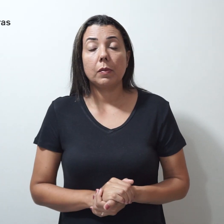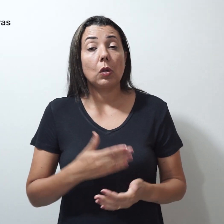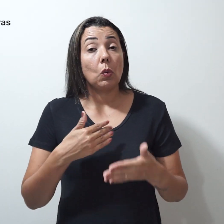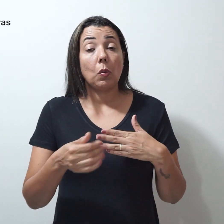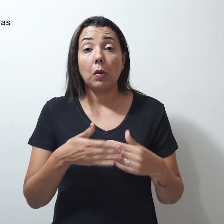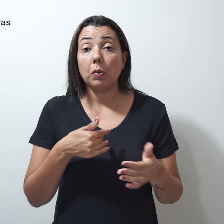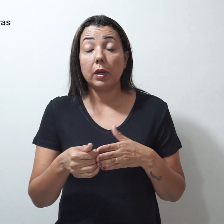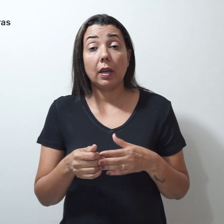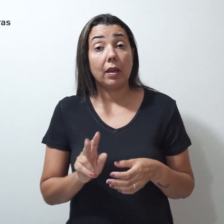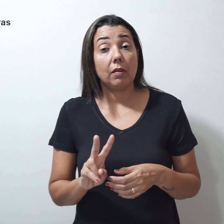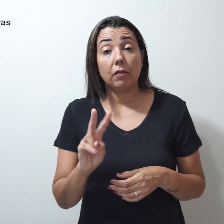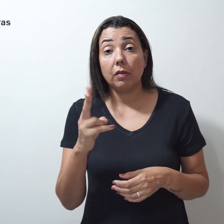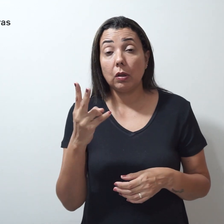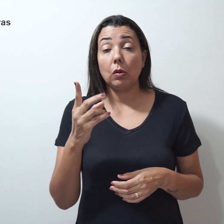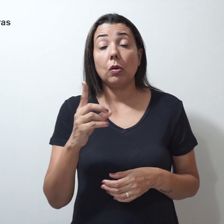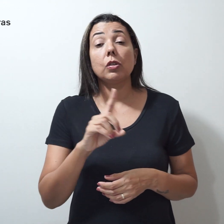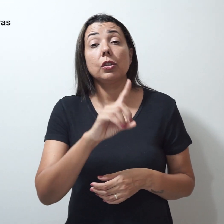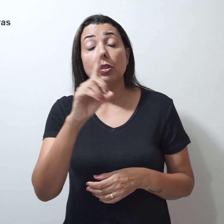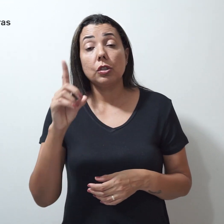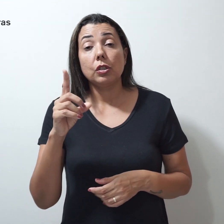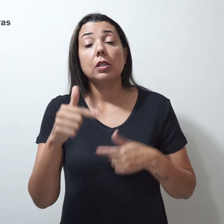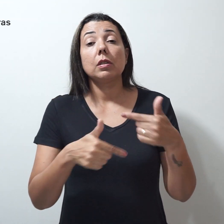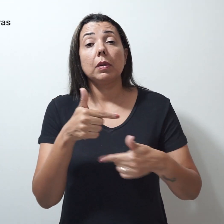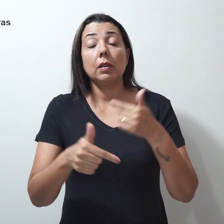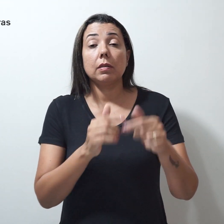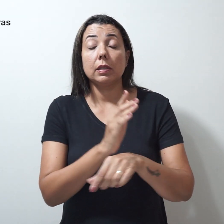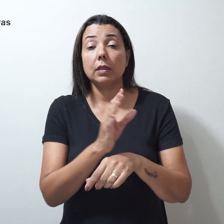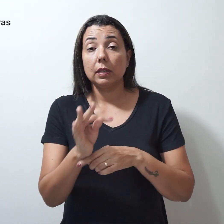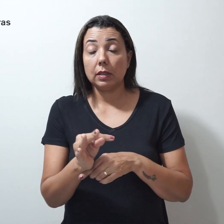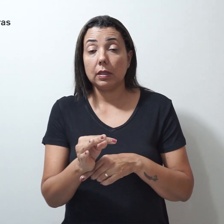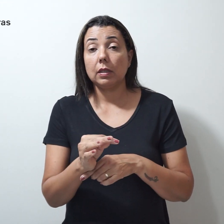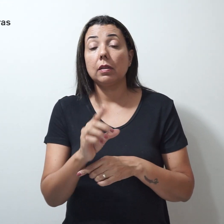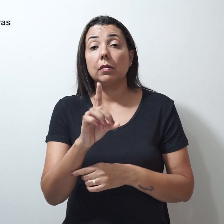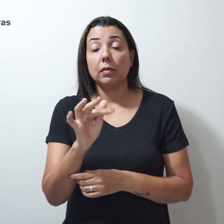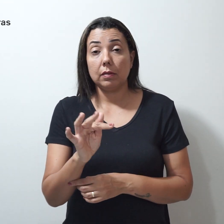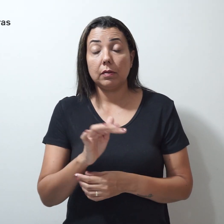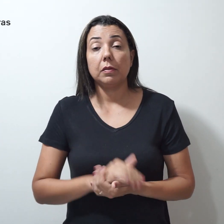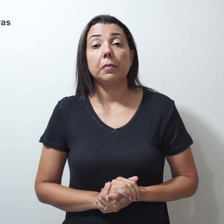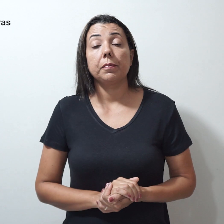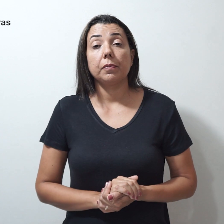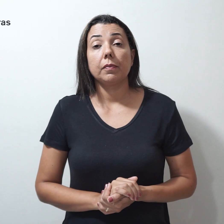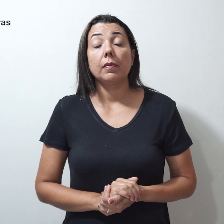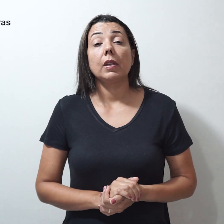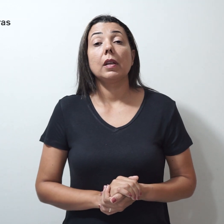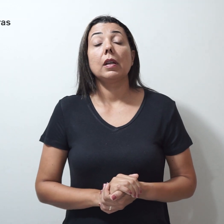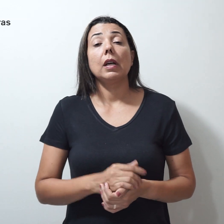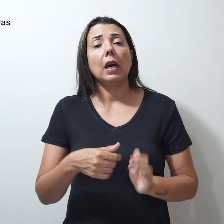quantidade de dias trabalhados como contrato temporário do Distrito Federal, averbado antes da